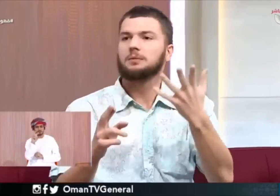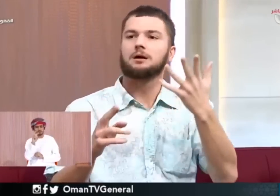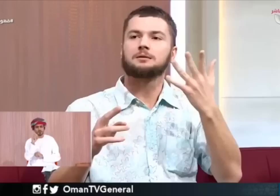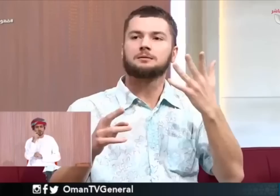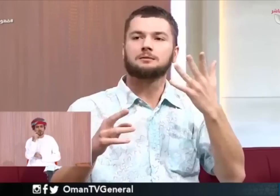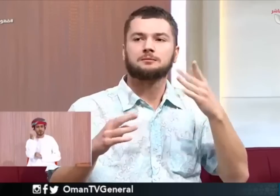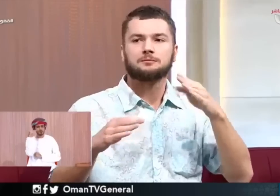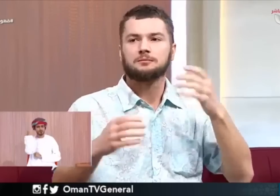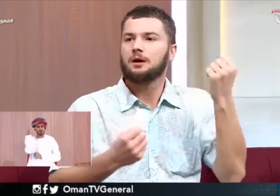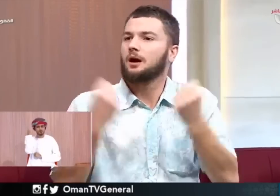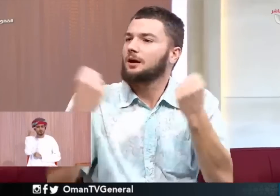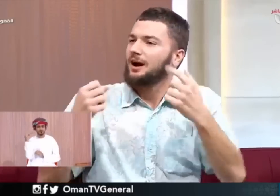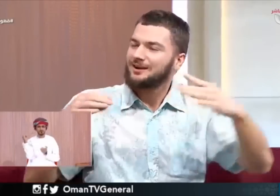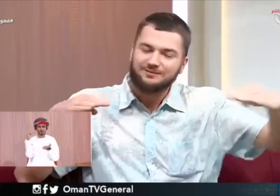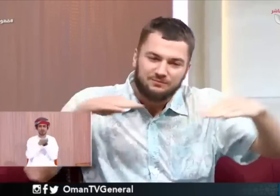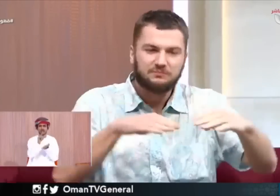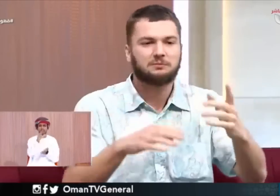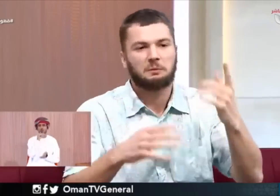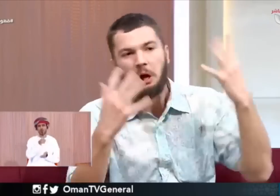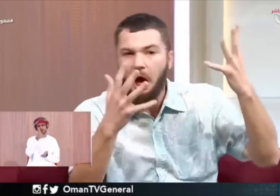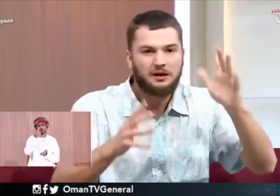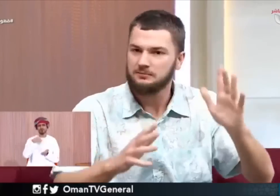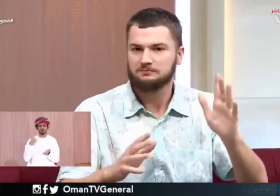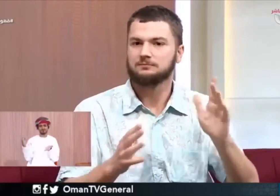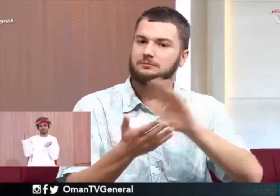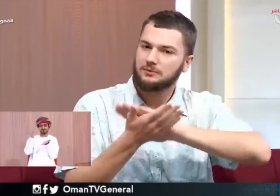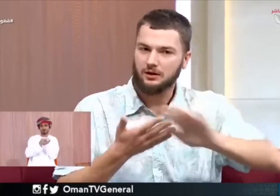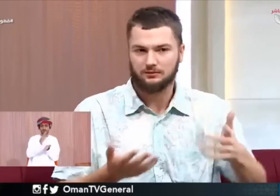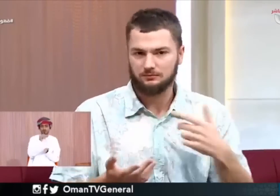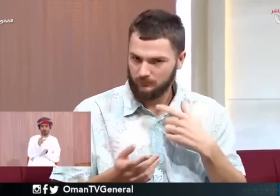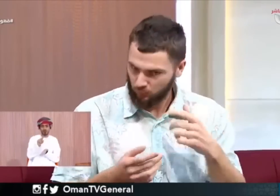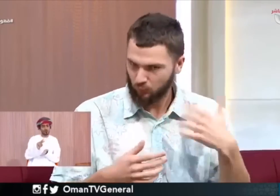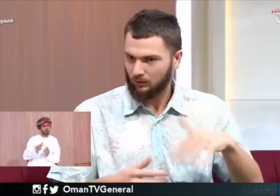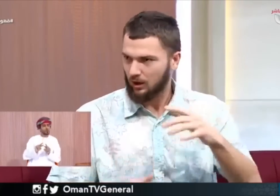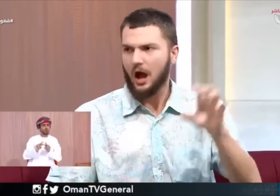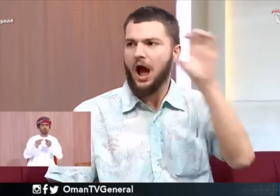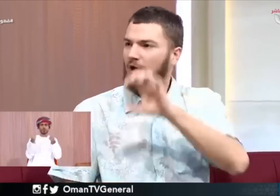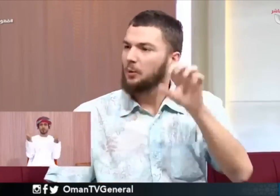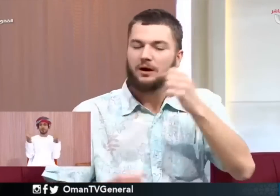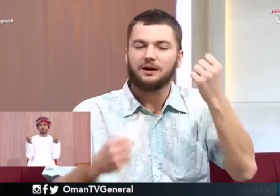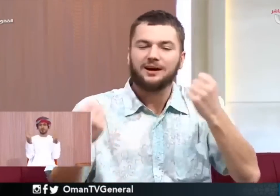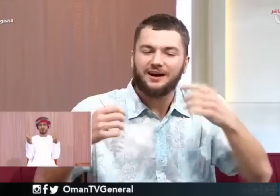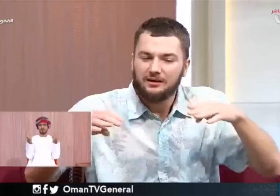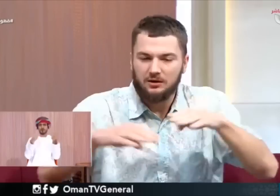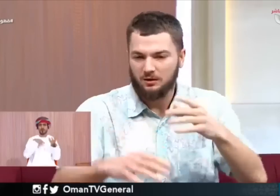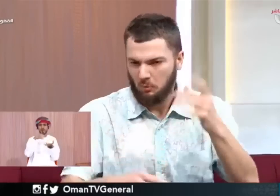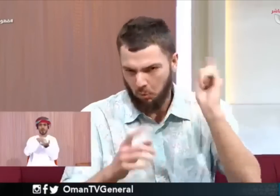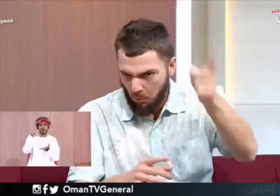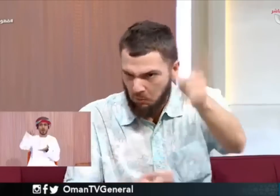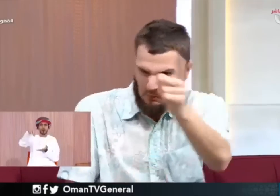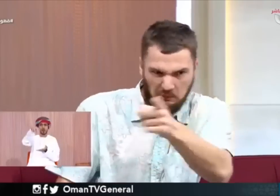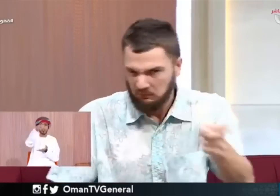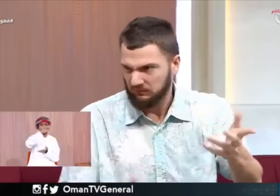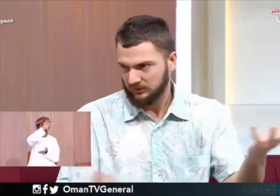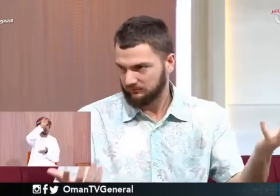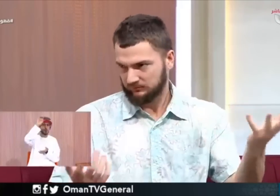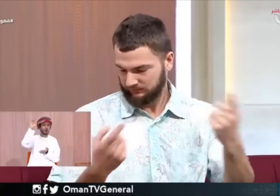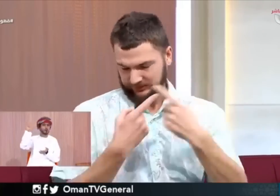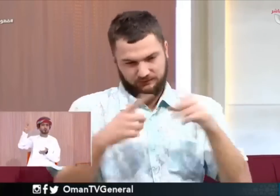في سلطنة عمان حسيت بفرق شديد جدا ما بيني ما بين أي دولة في أوروبا حتى